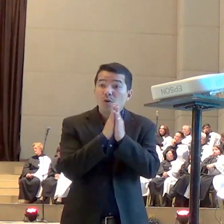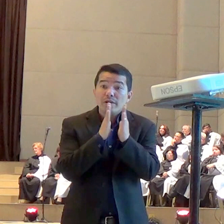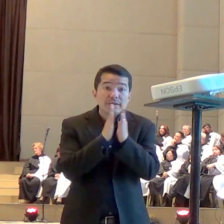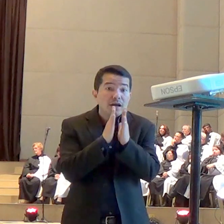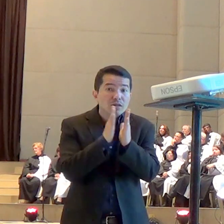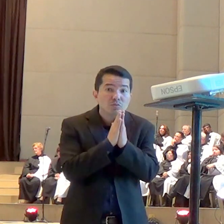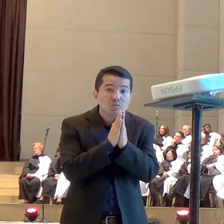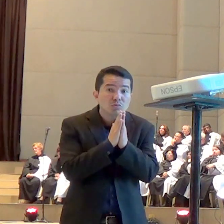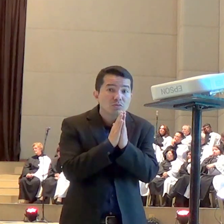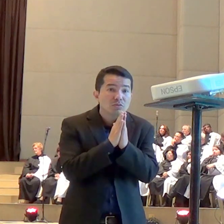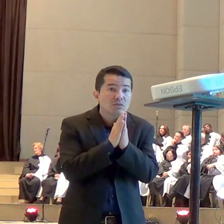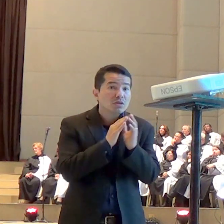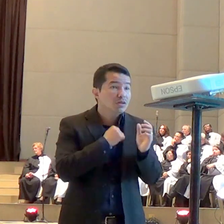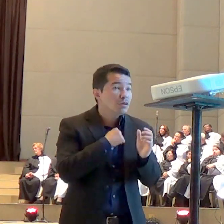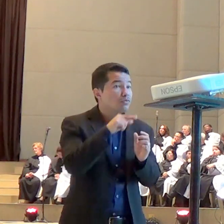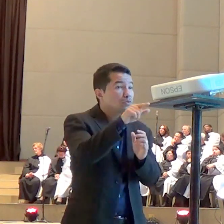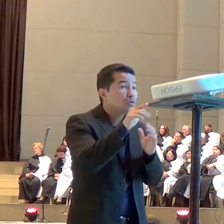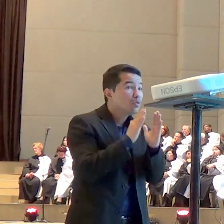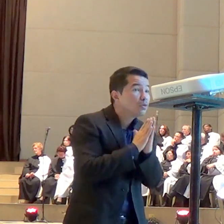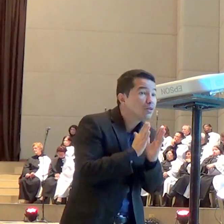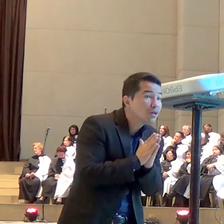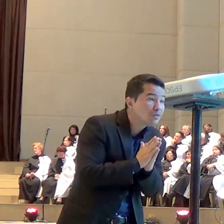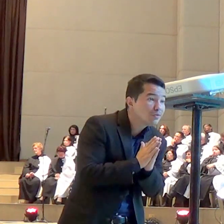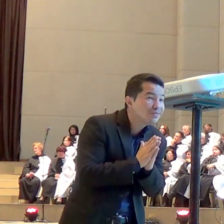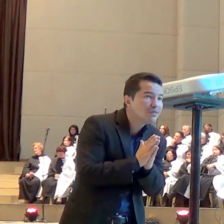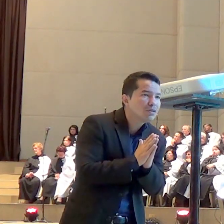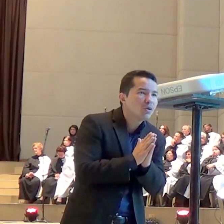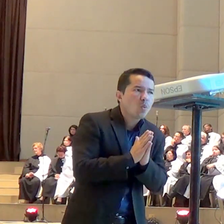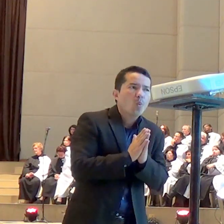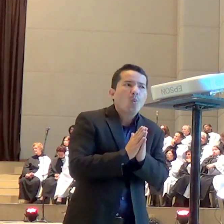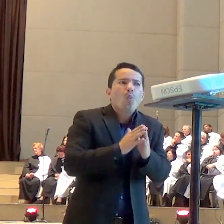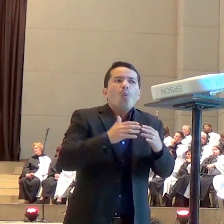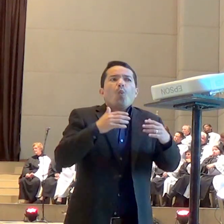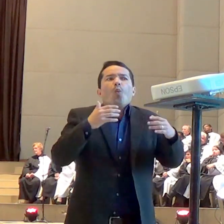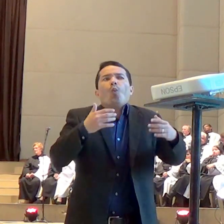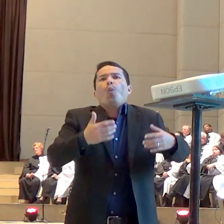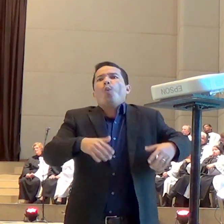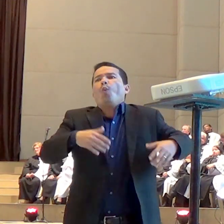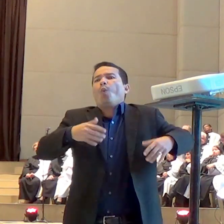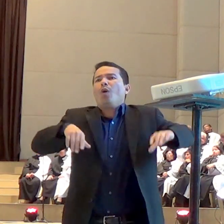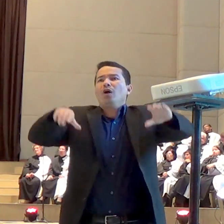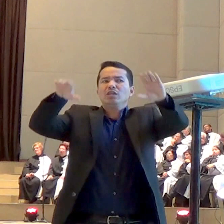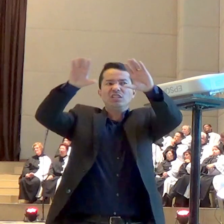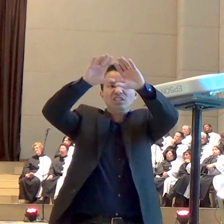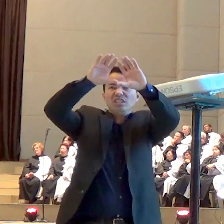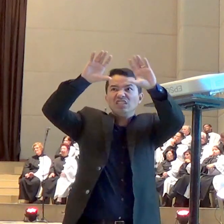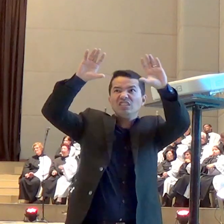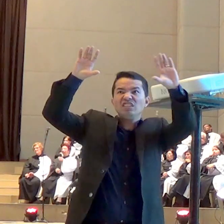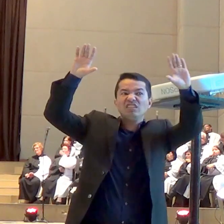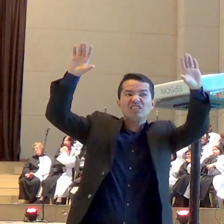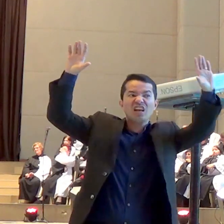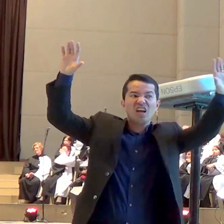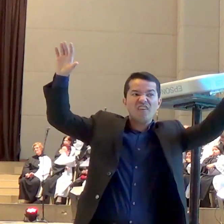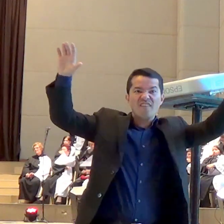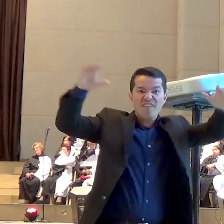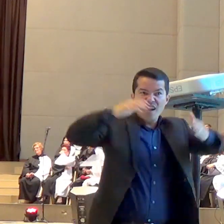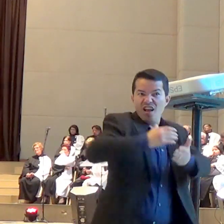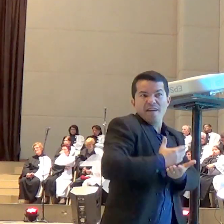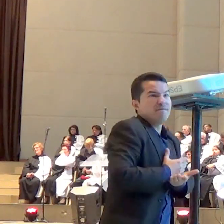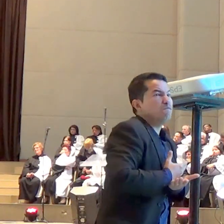capacidade que fazem parte de um mundo espiritual que eu não consigo ver que às vezes se manifesta aos